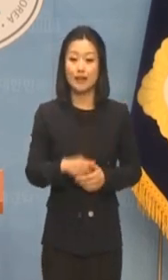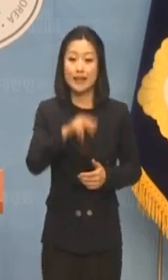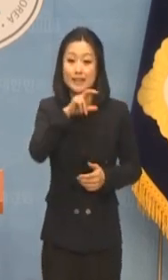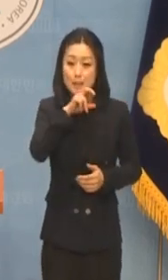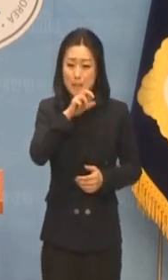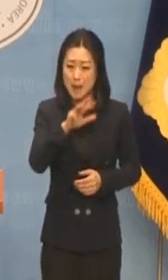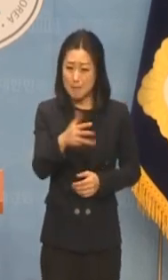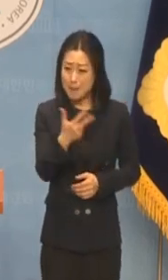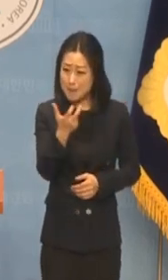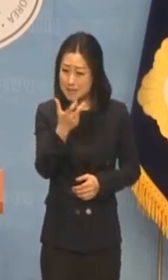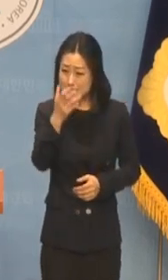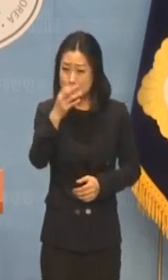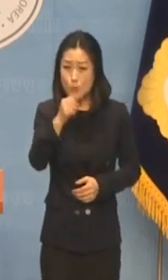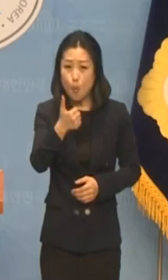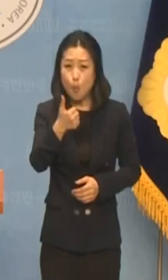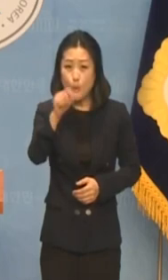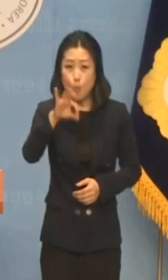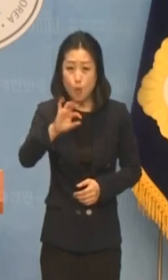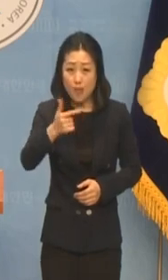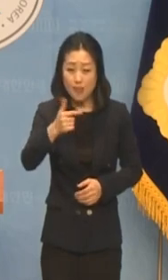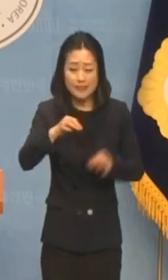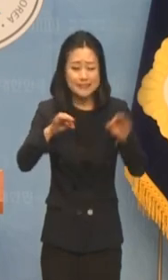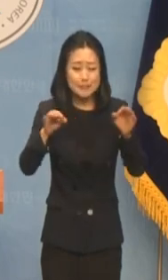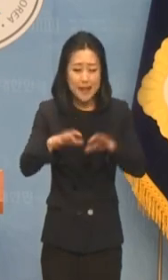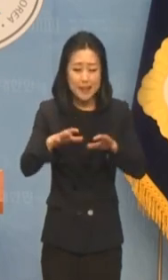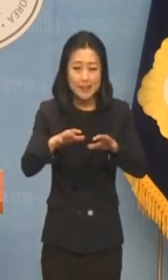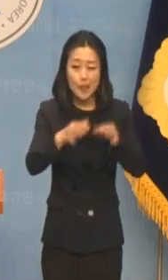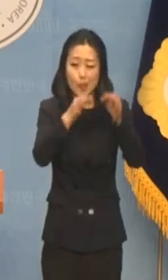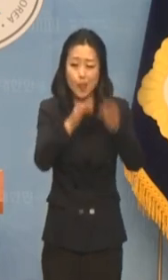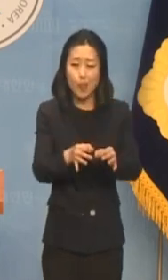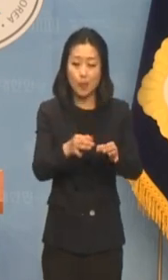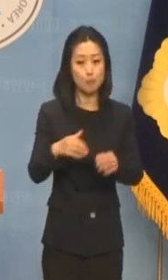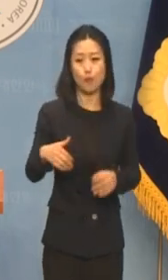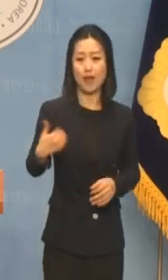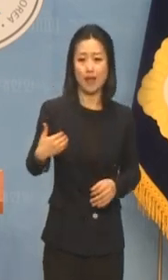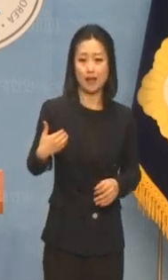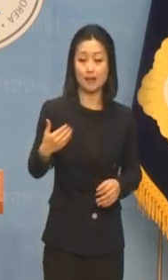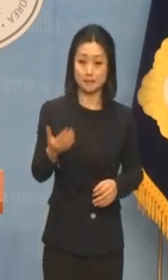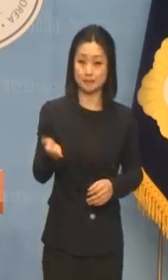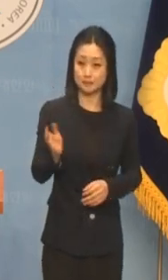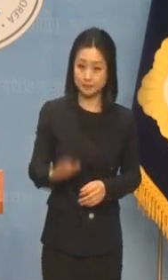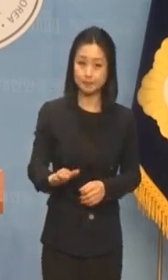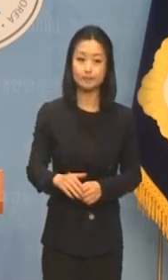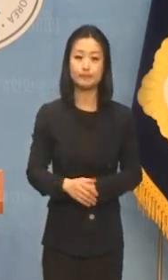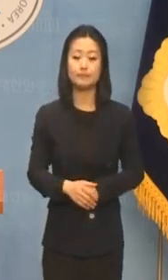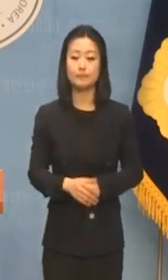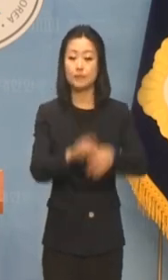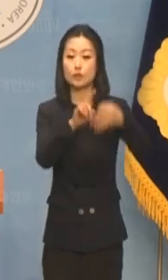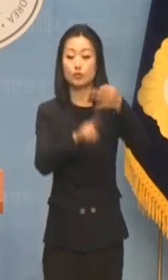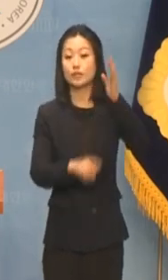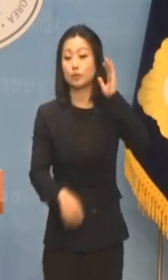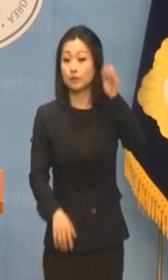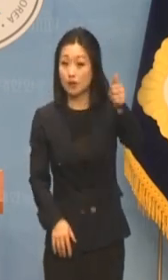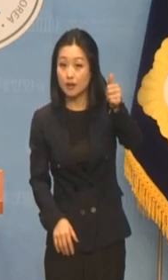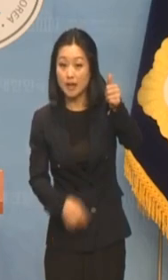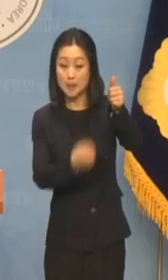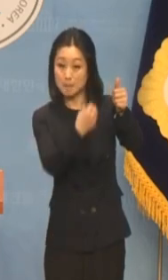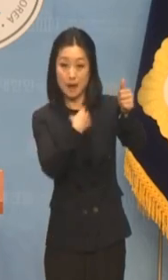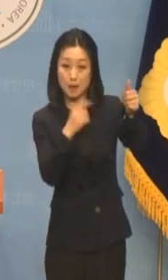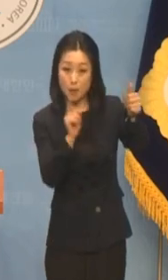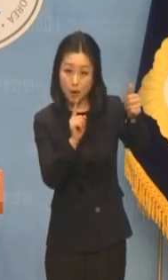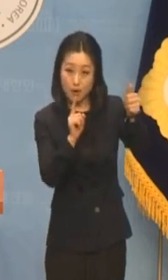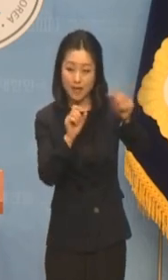875원으로 잠깐 내릴 수 있을지는 모르겠습니다. 하지만 윤석열 대통령이 말한